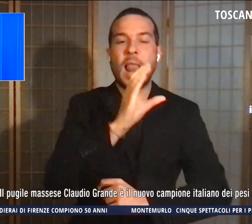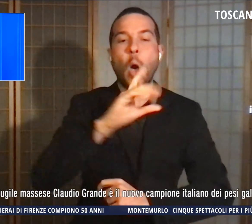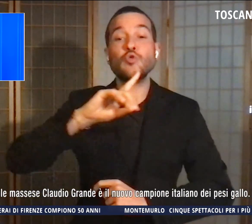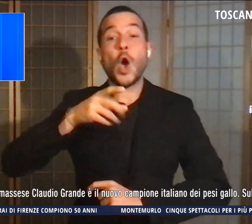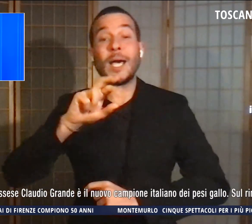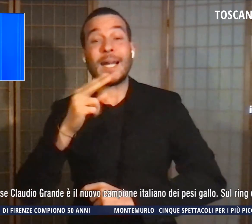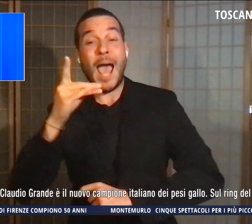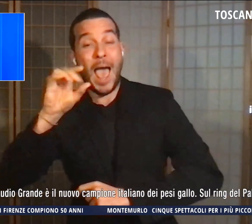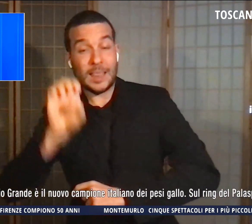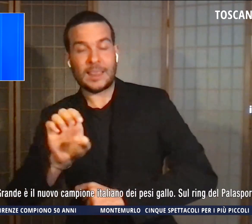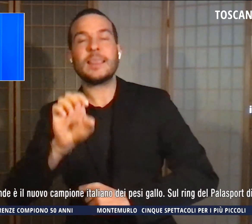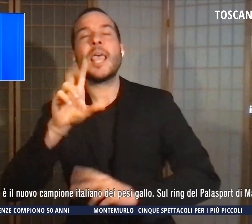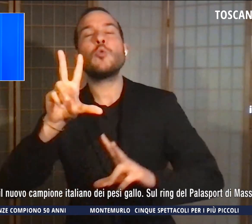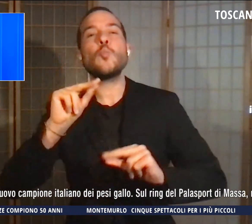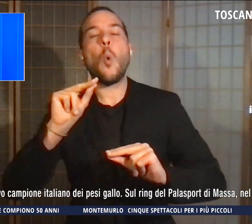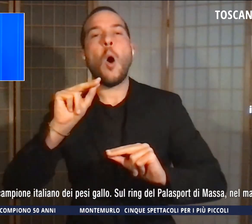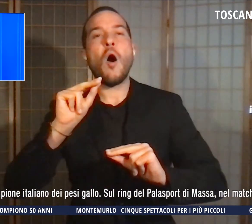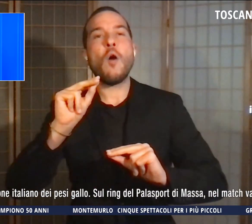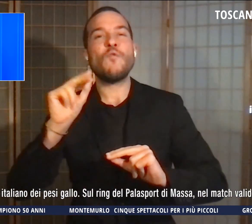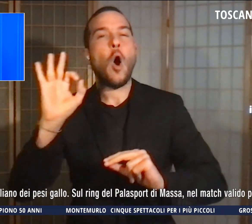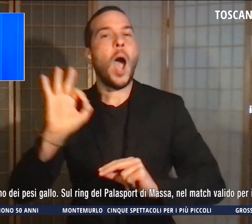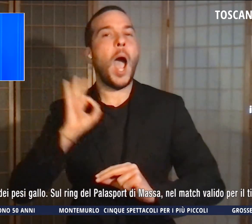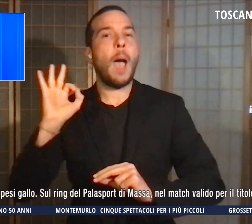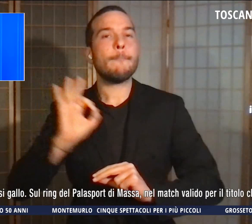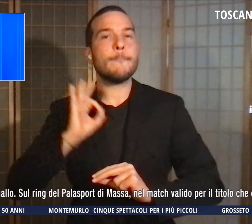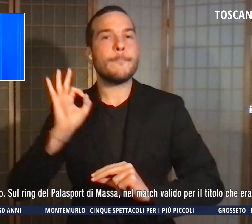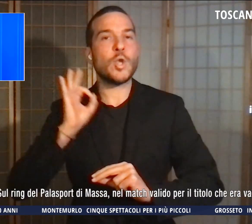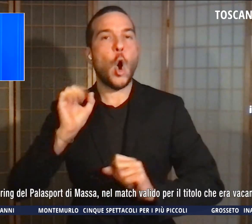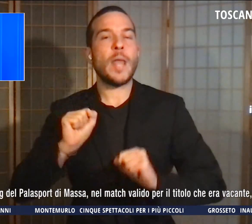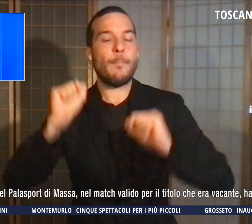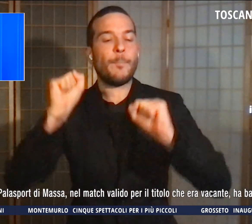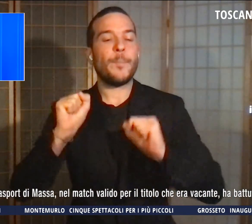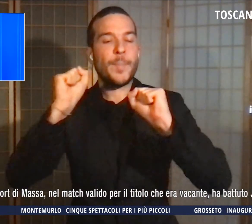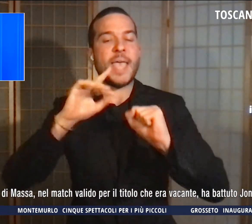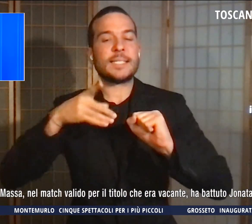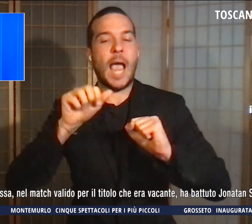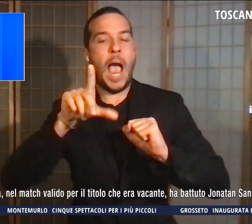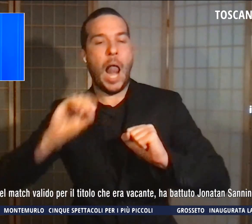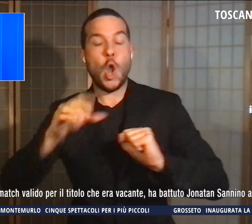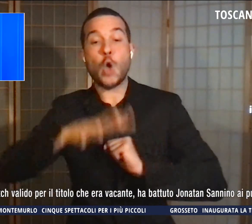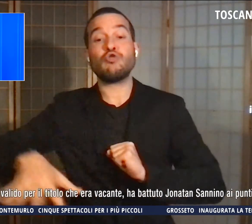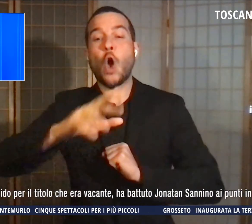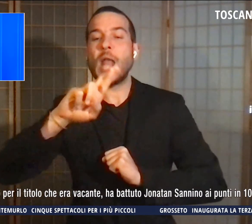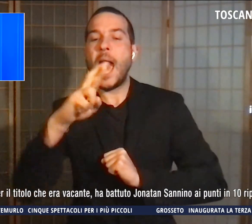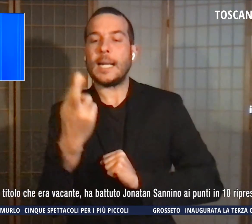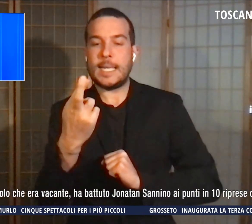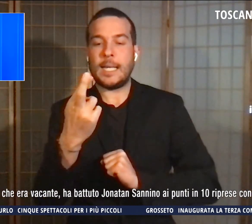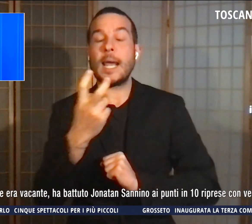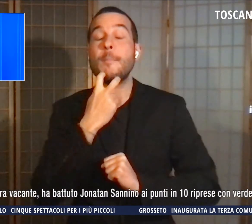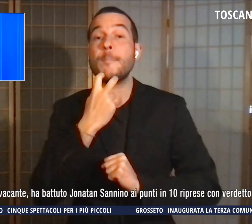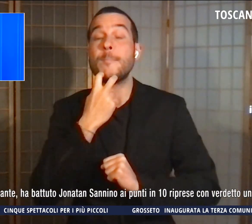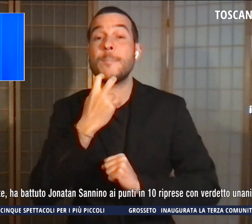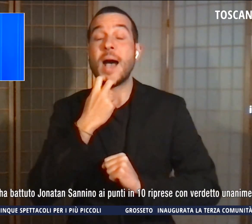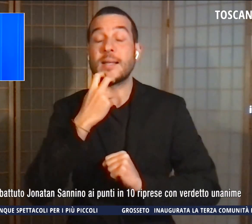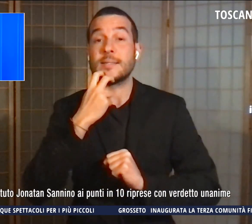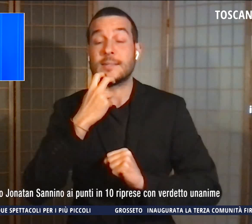campione italiano dei pesi Gallo. Sulle ringhe del Palasport di Massa, nel match valido